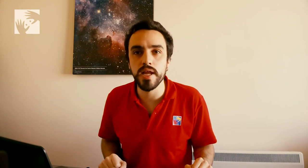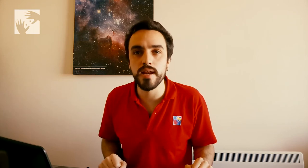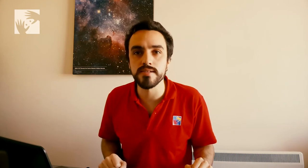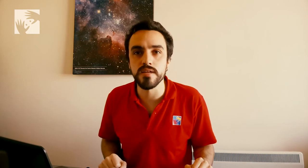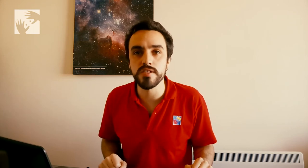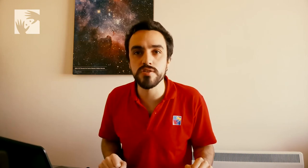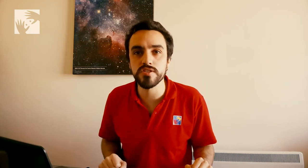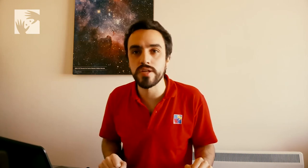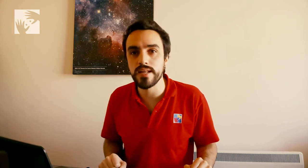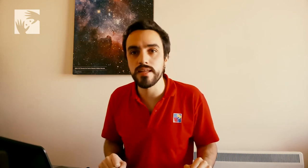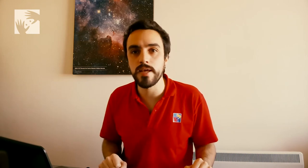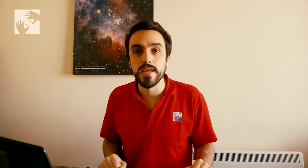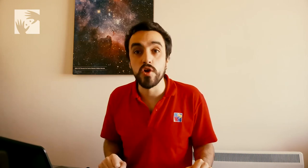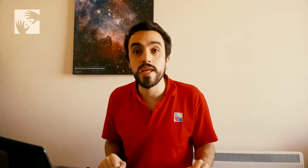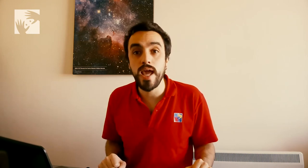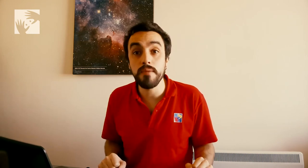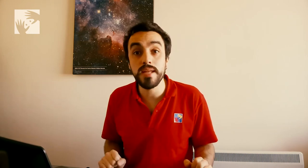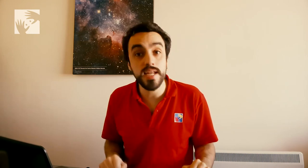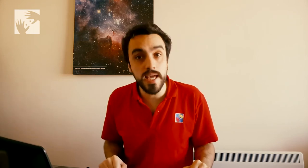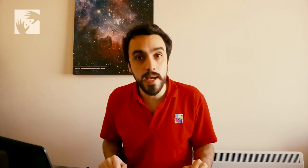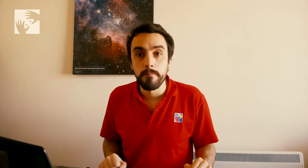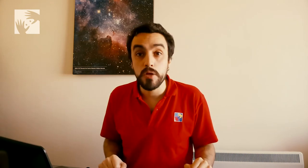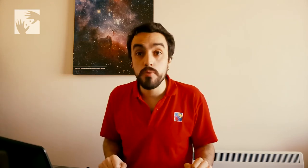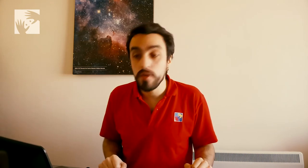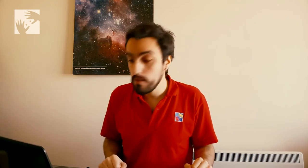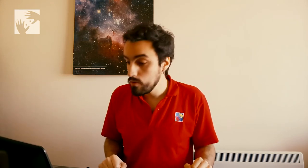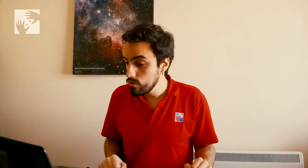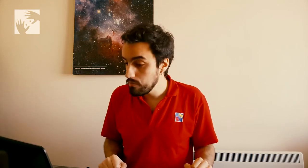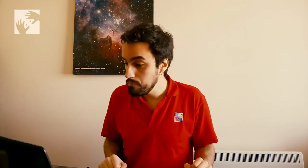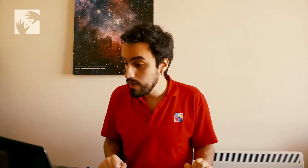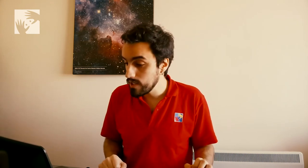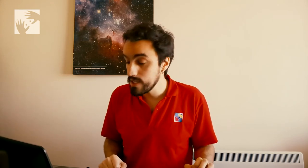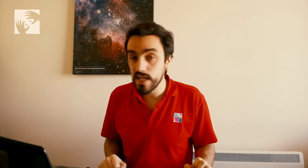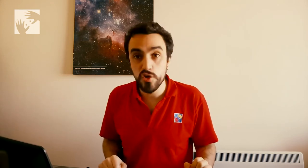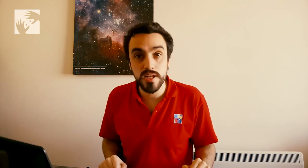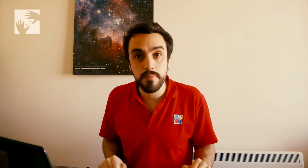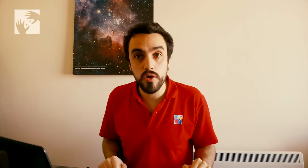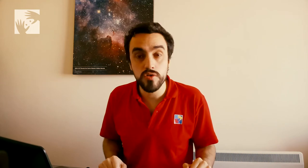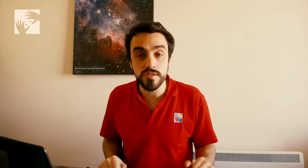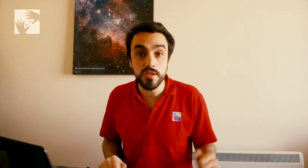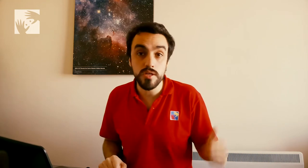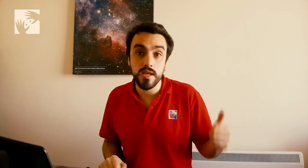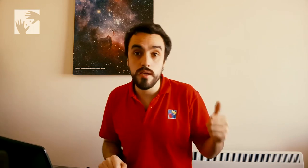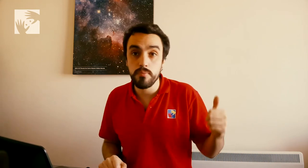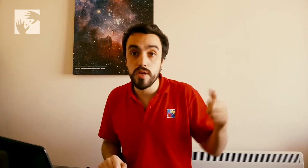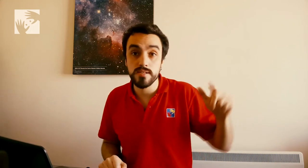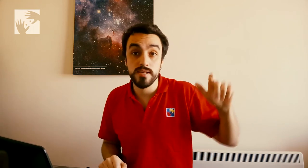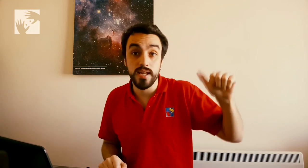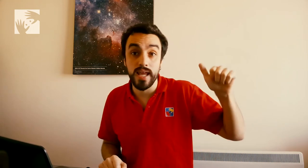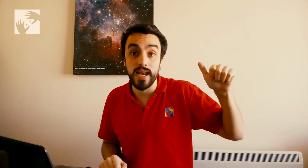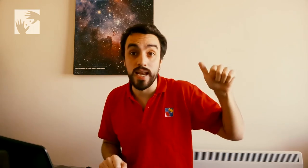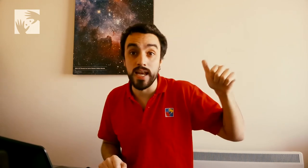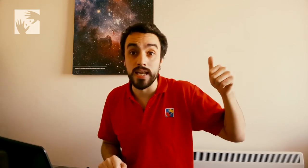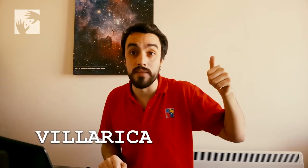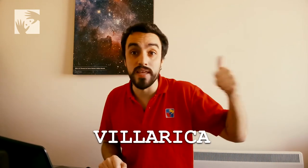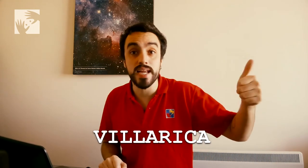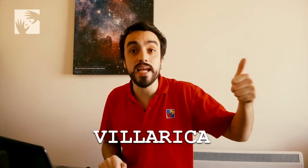el Servicio Nacional de Geología y Minería. Pero podríamos nombrar quizás los tres más conocidos que podrían ser el Villarrica,